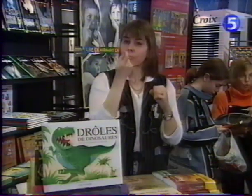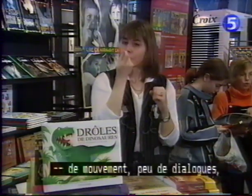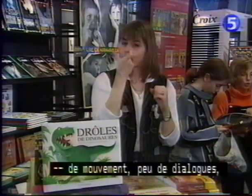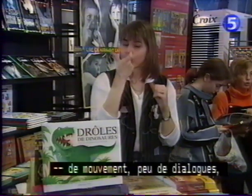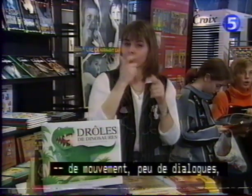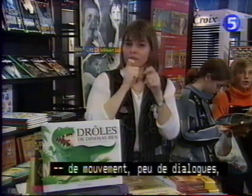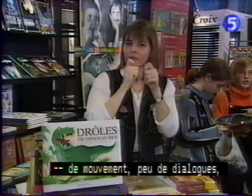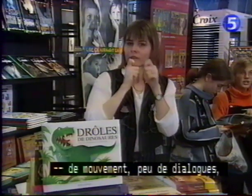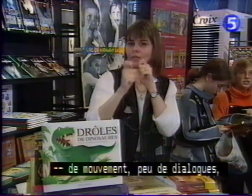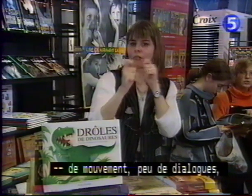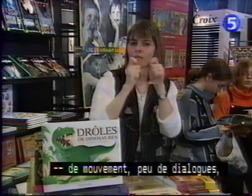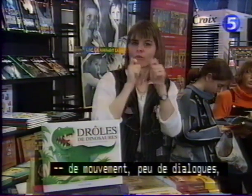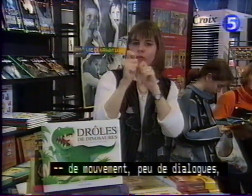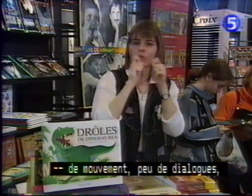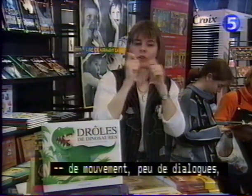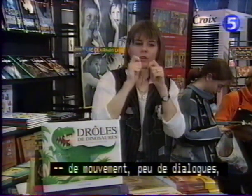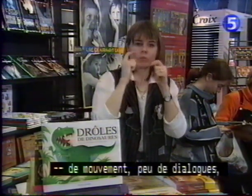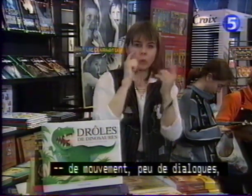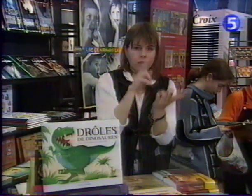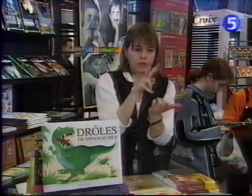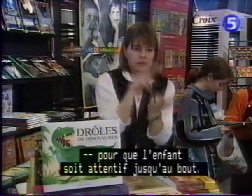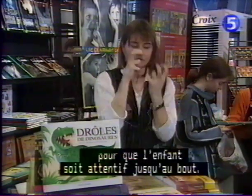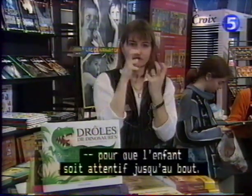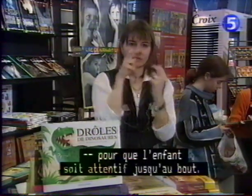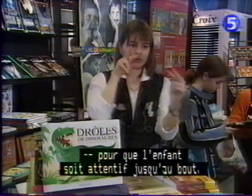de mouvements, peu de dialogues pour que l'enfant soit attentif jusqu'au bout.